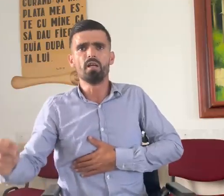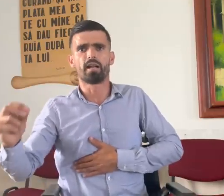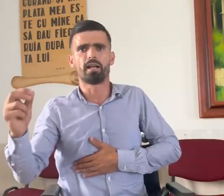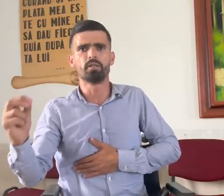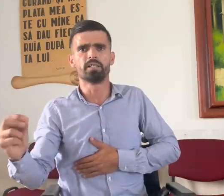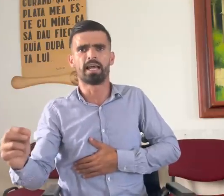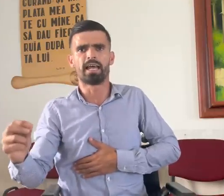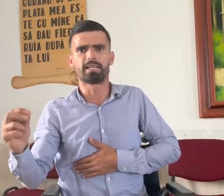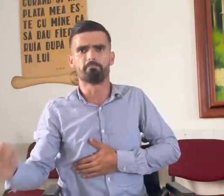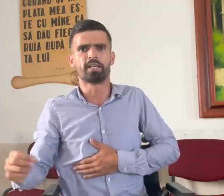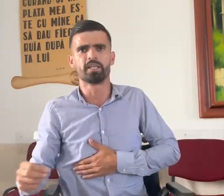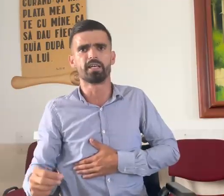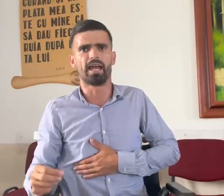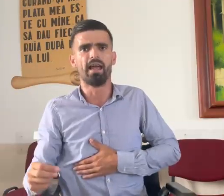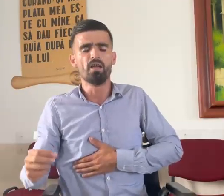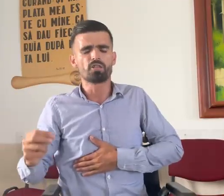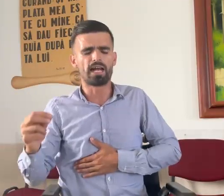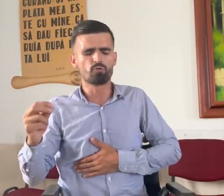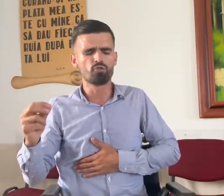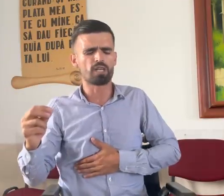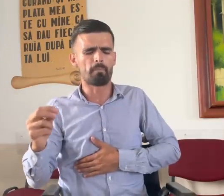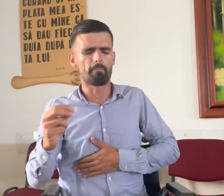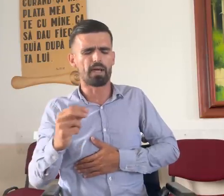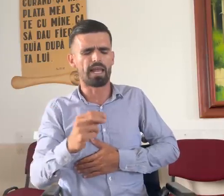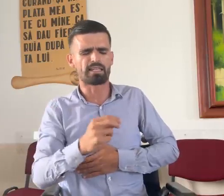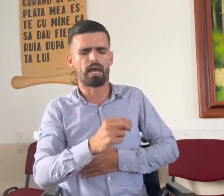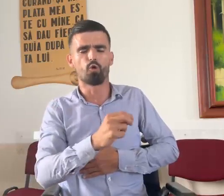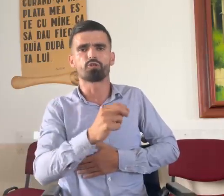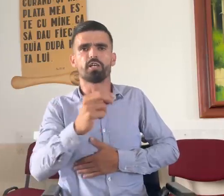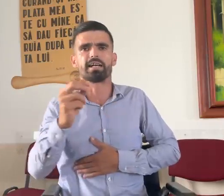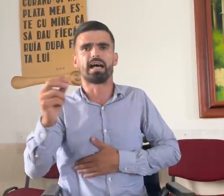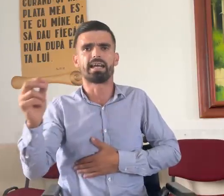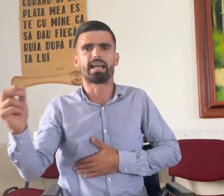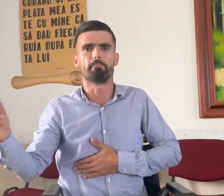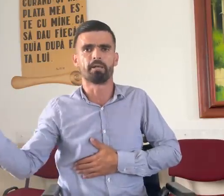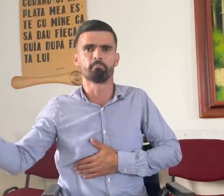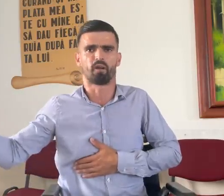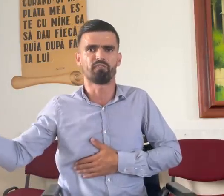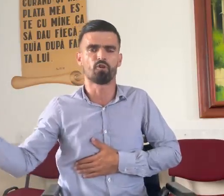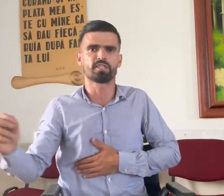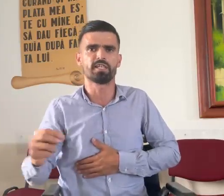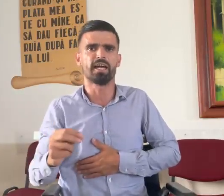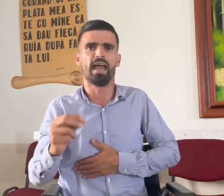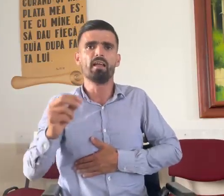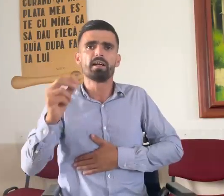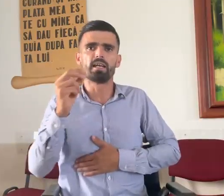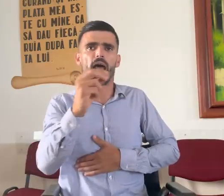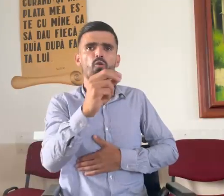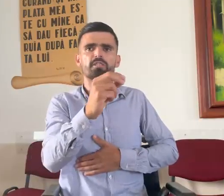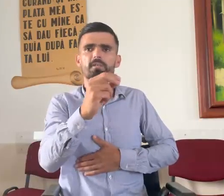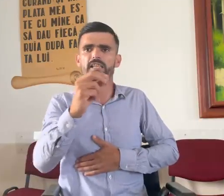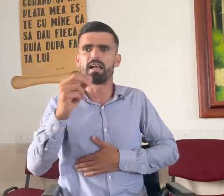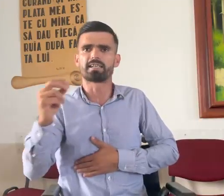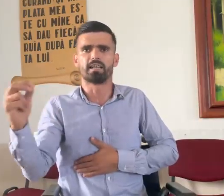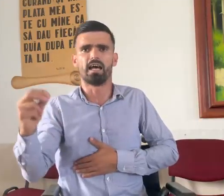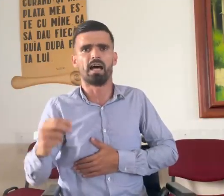rămâne la îndeplinire și atunci am apelat la ușile care era prin profoție, când la un spital, când la